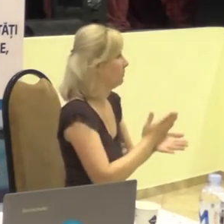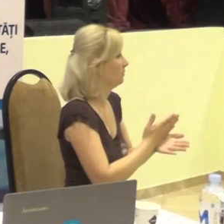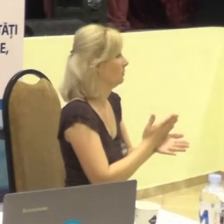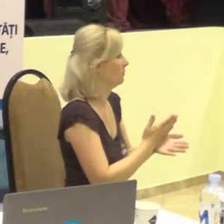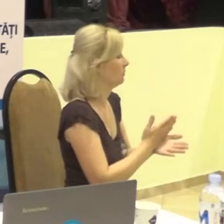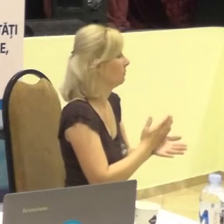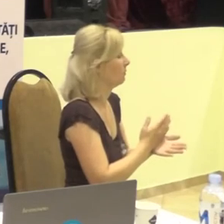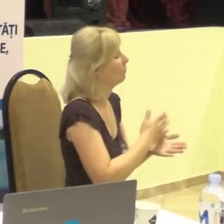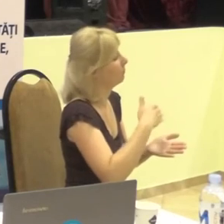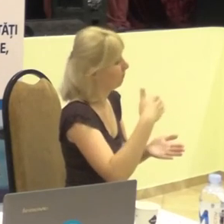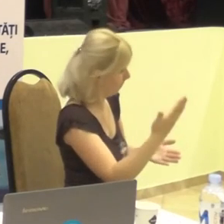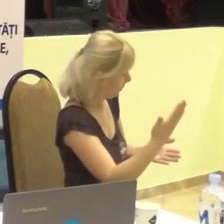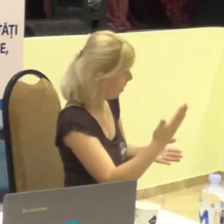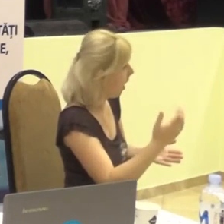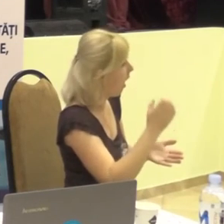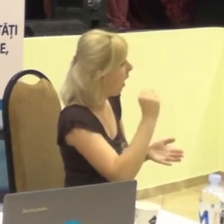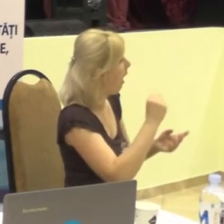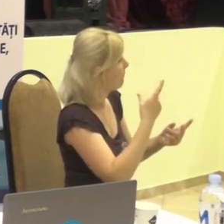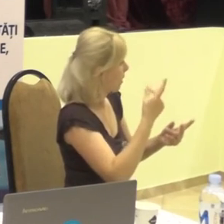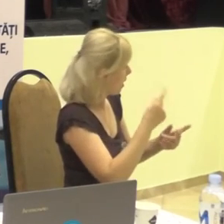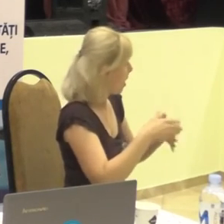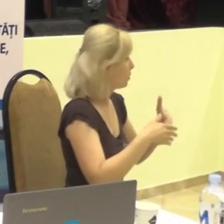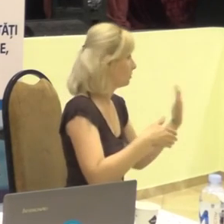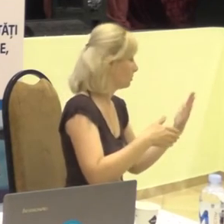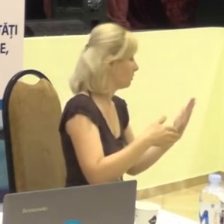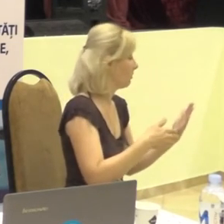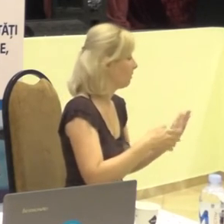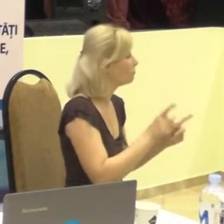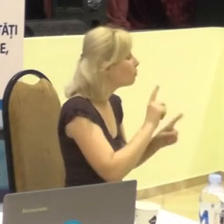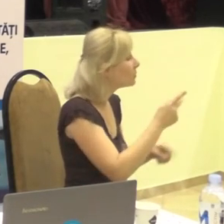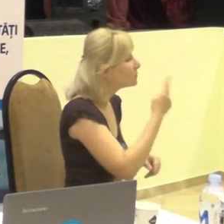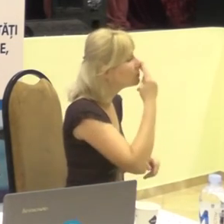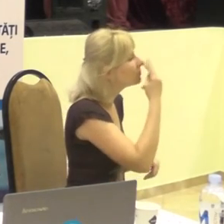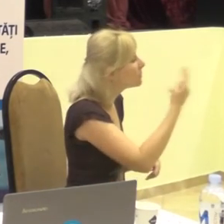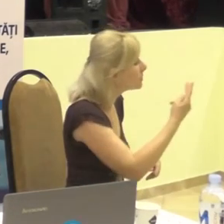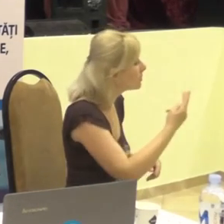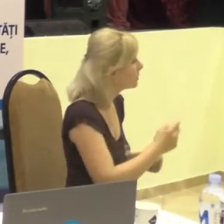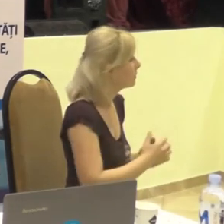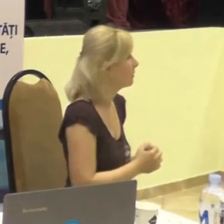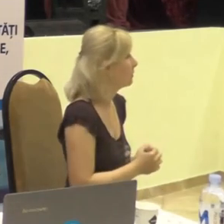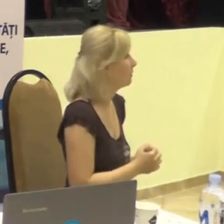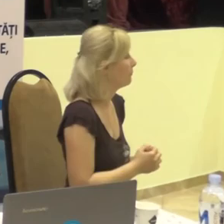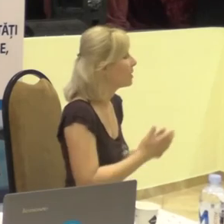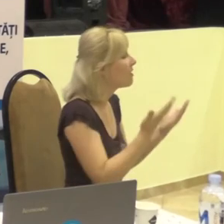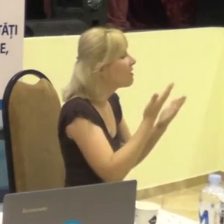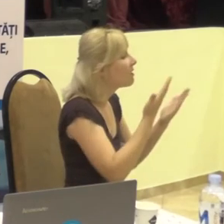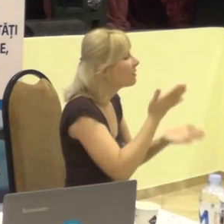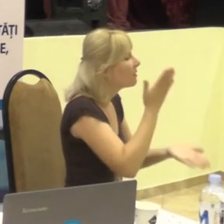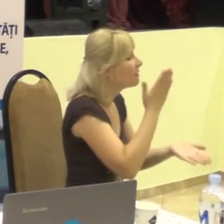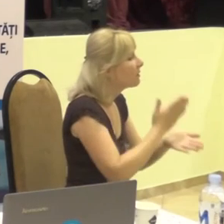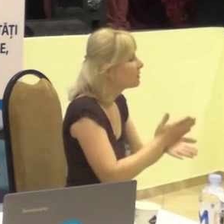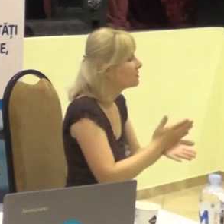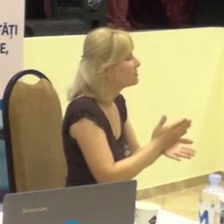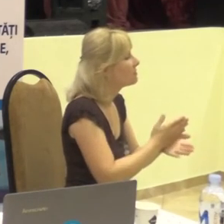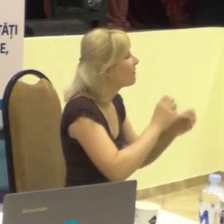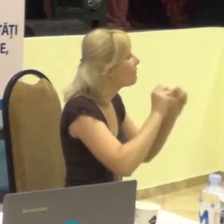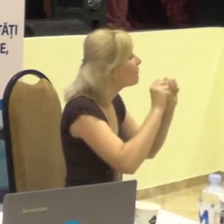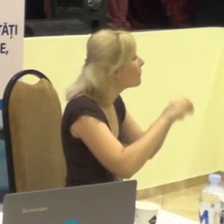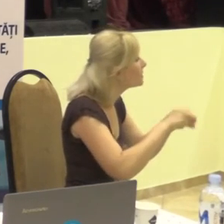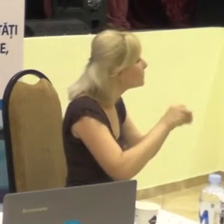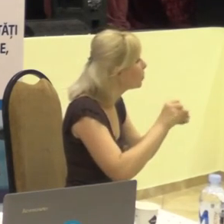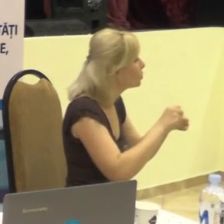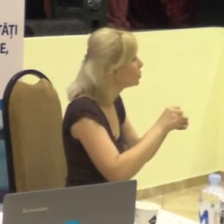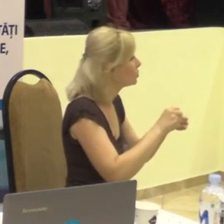de auz, pe de o parte, pe de altă parte de a vedea care sunt posibilile